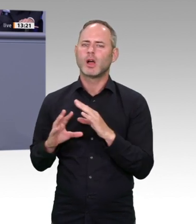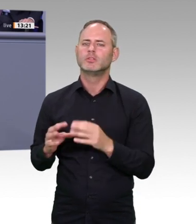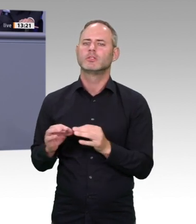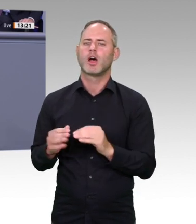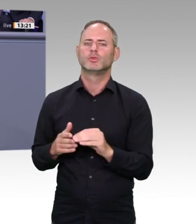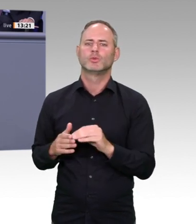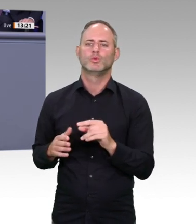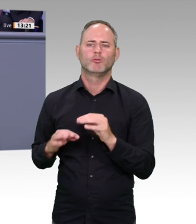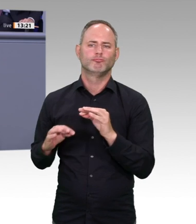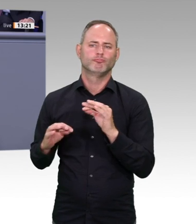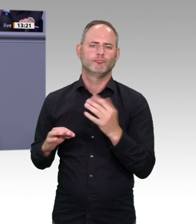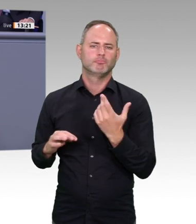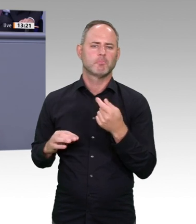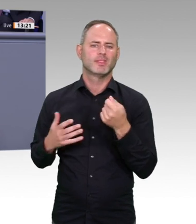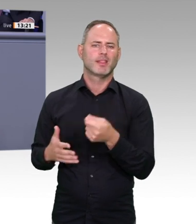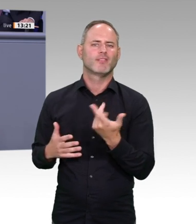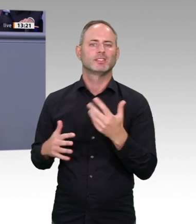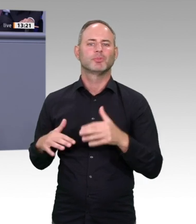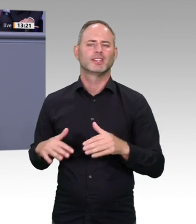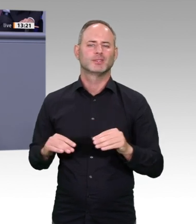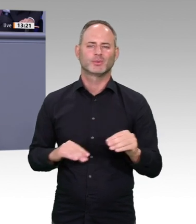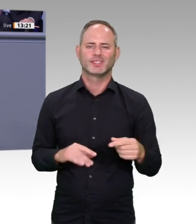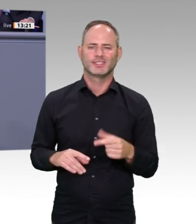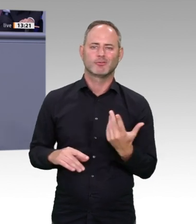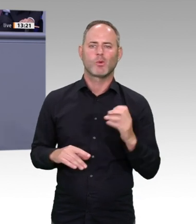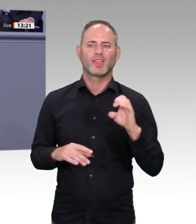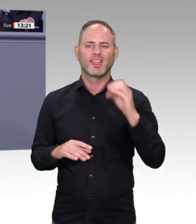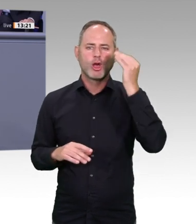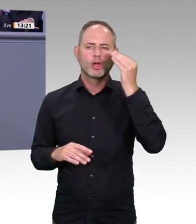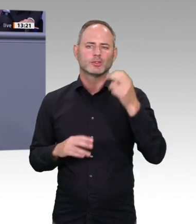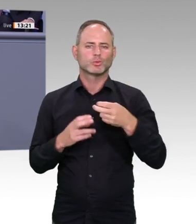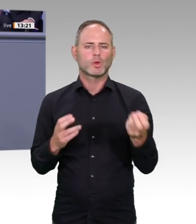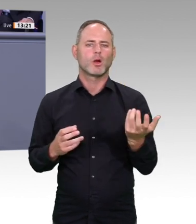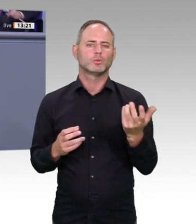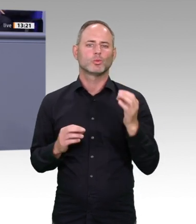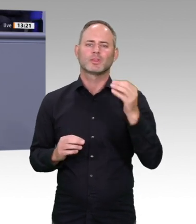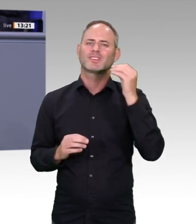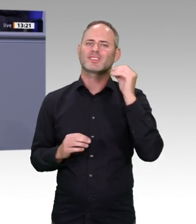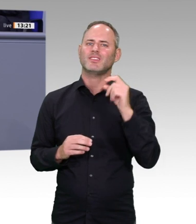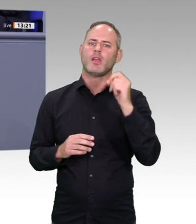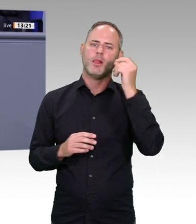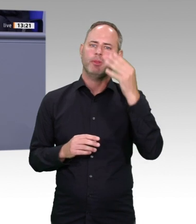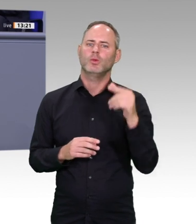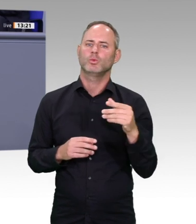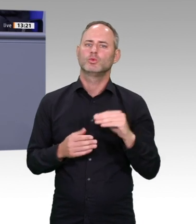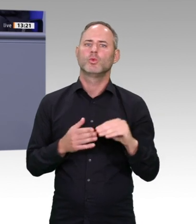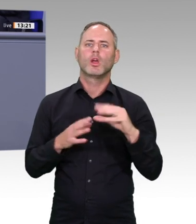Betriebskosten, an den Personalkosten zu beteiligen und zusätzliche Bundesmittel in die Digitalisierung zu stecken, auch aus dem